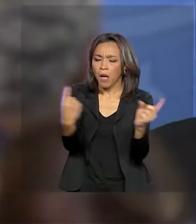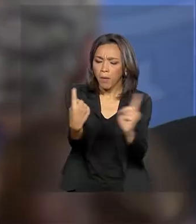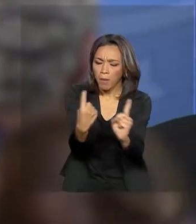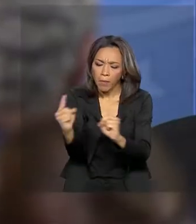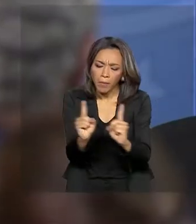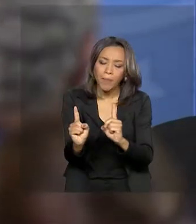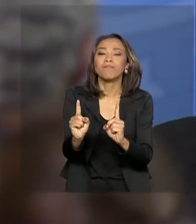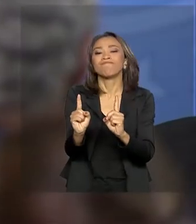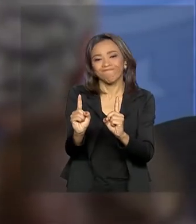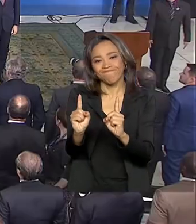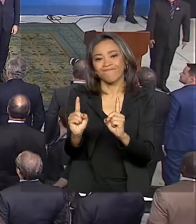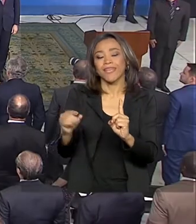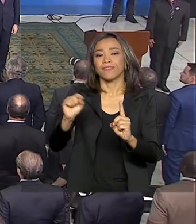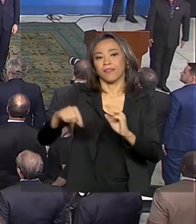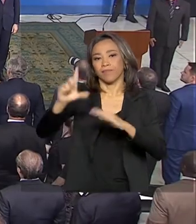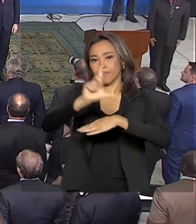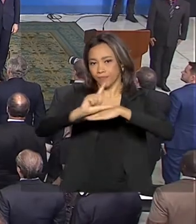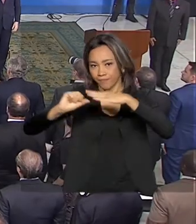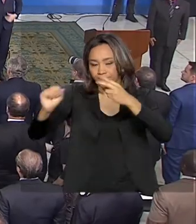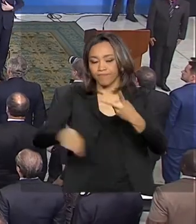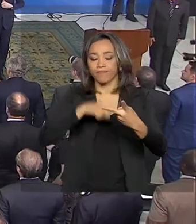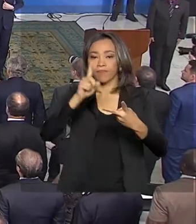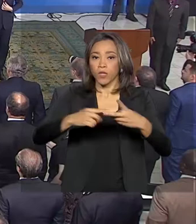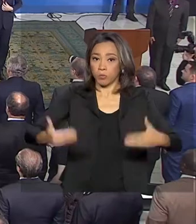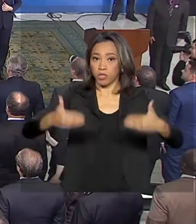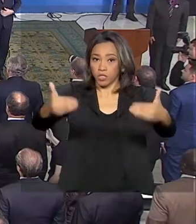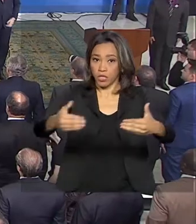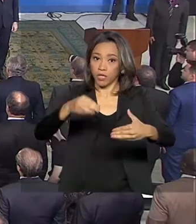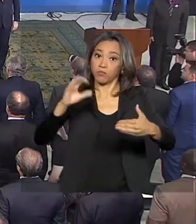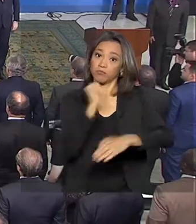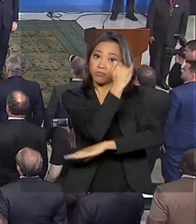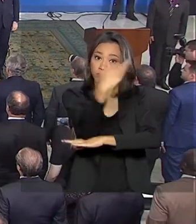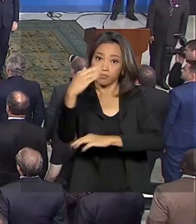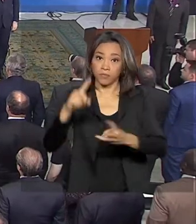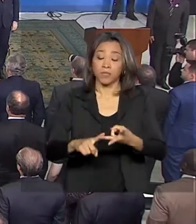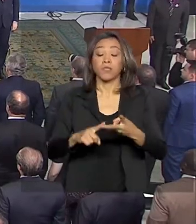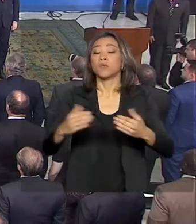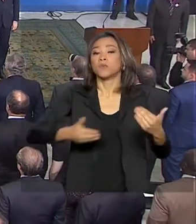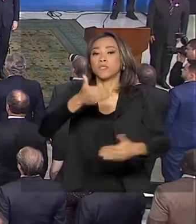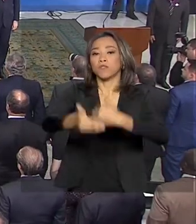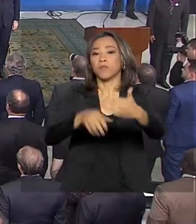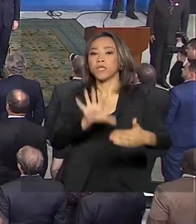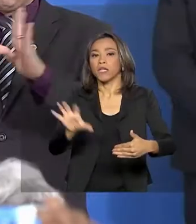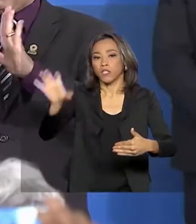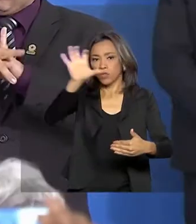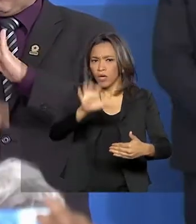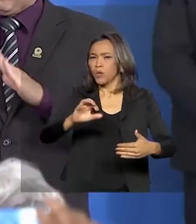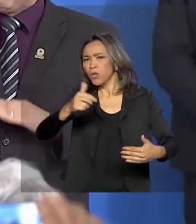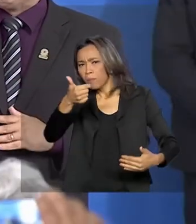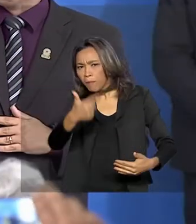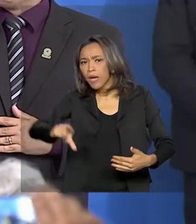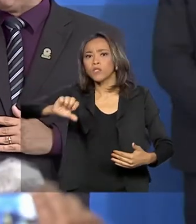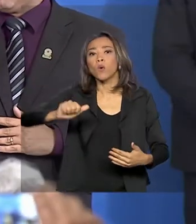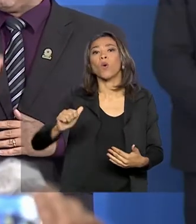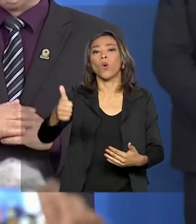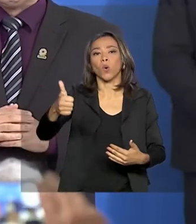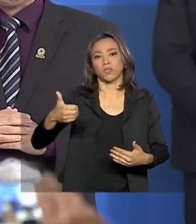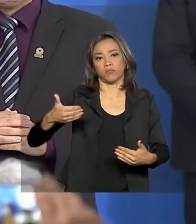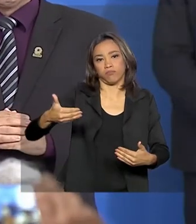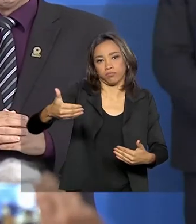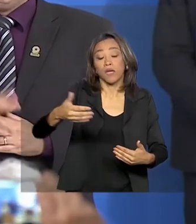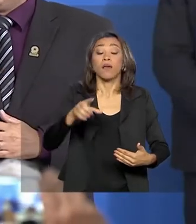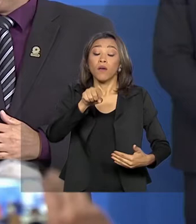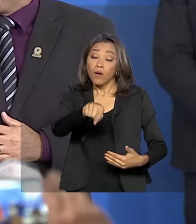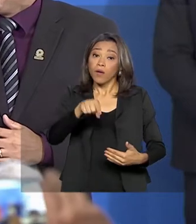ministérios como a Casa Civil, o Meio Ambiente, o Desenvolvimento Regional e outras 11 pastas. O vice-presidente Hamilton